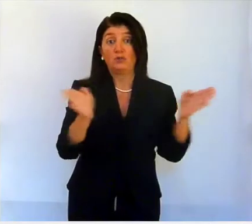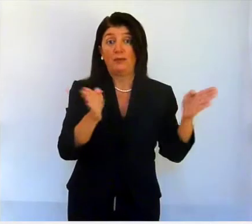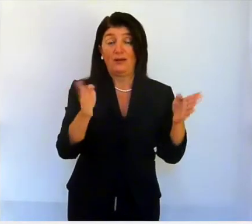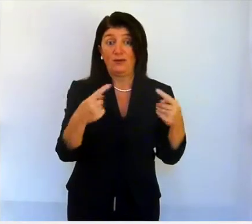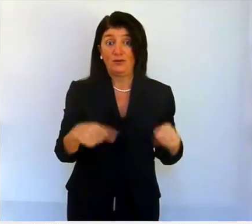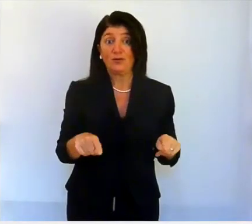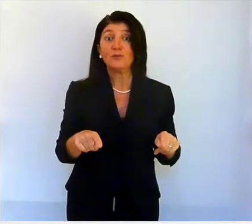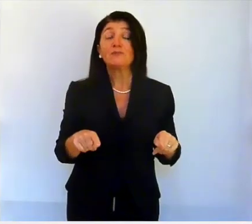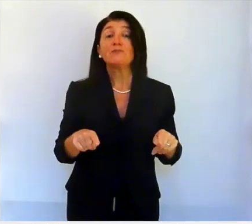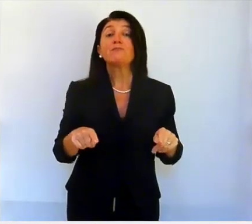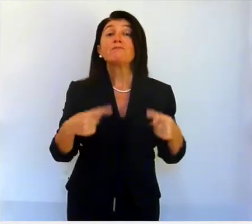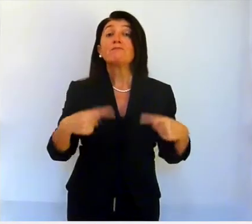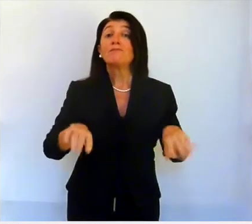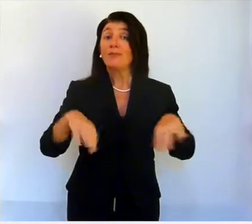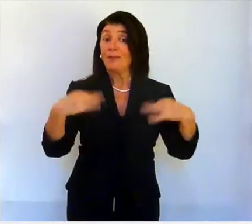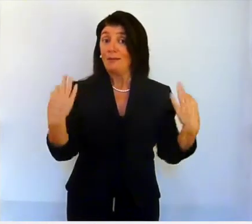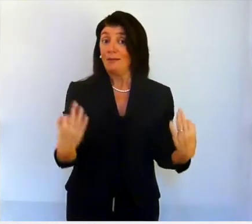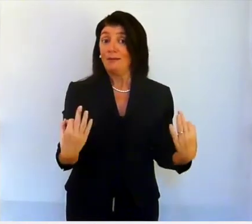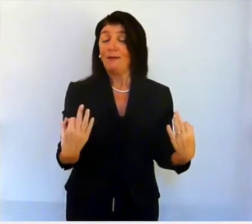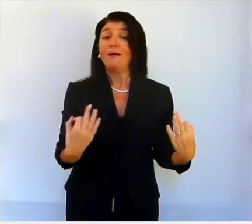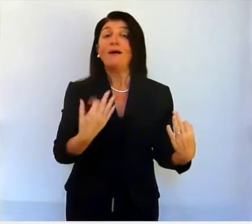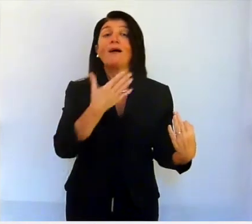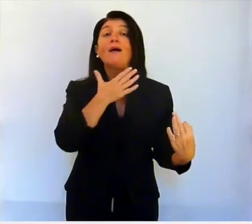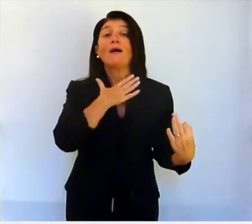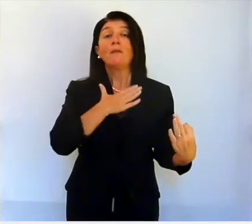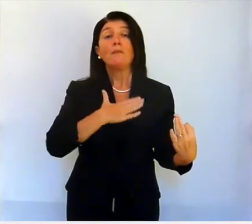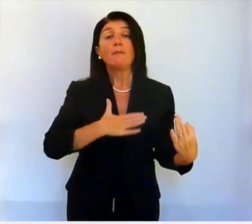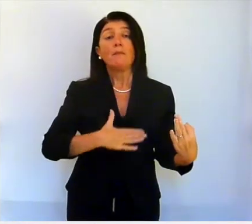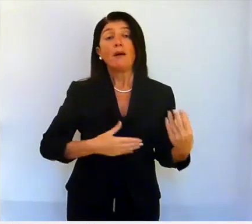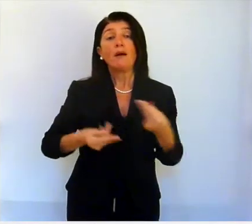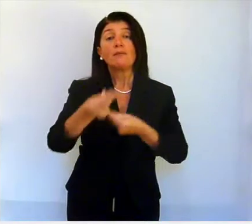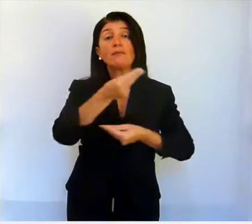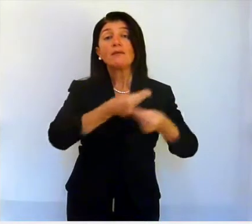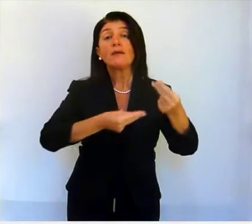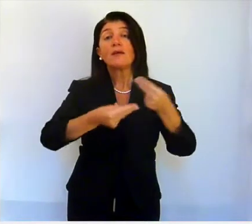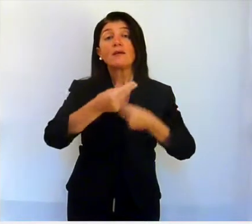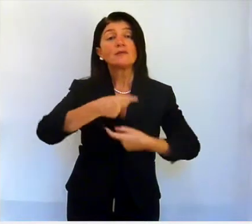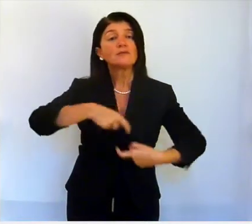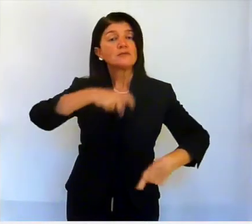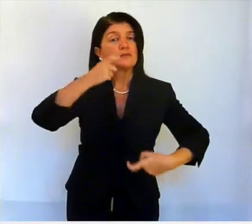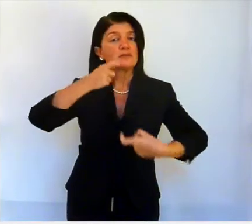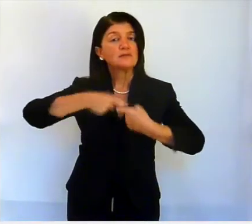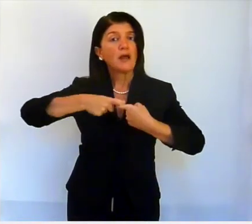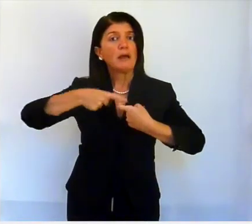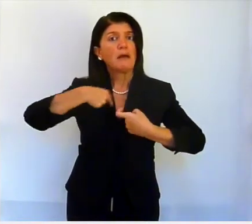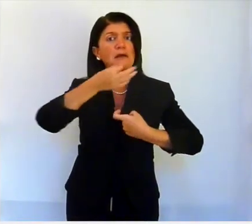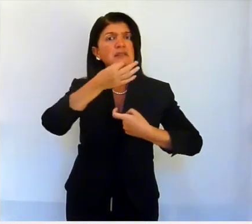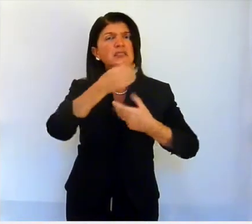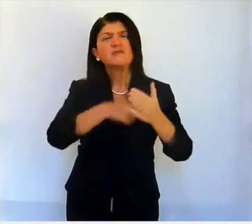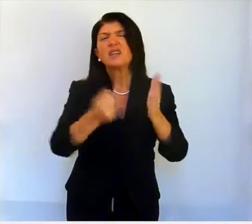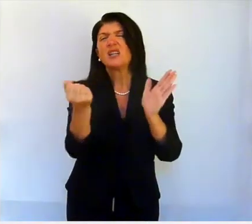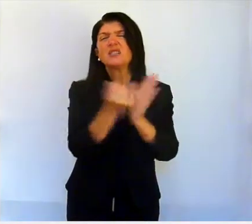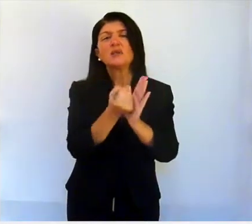Sul petto è raffigurata una svastica, simbolo magico-religioso molto